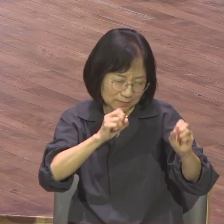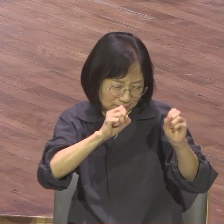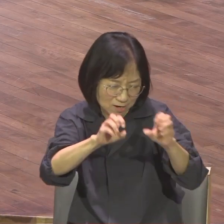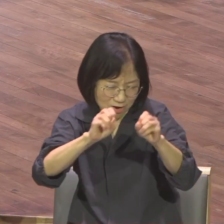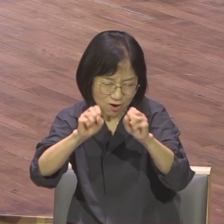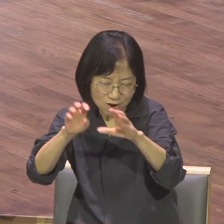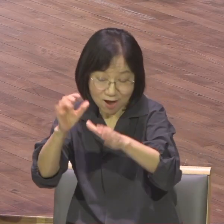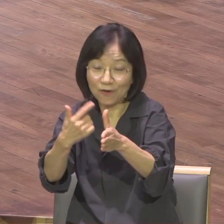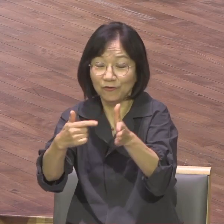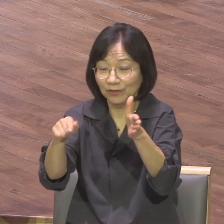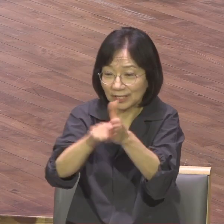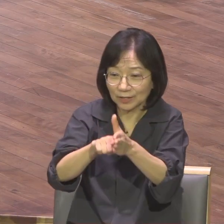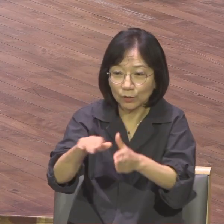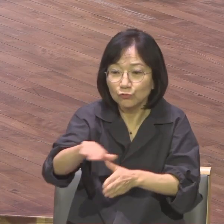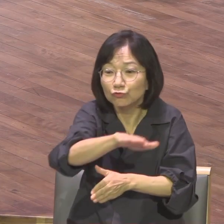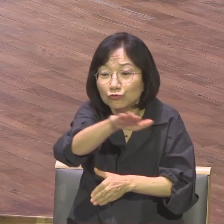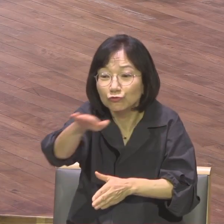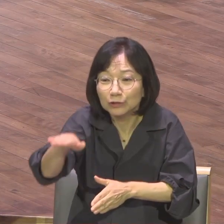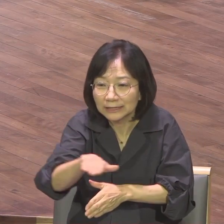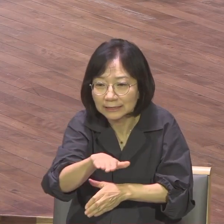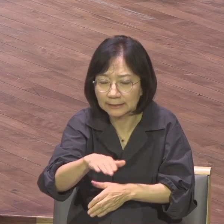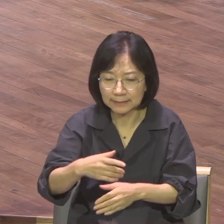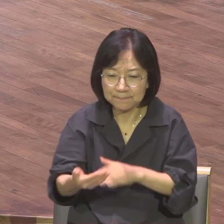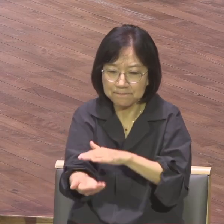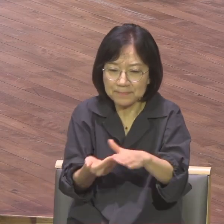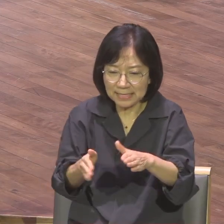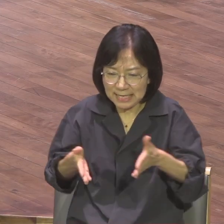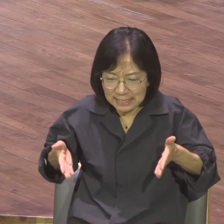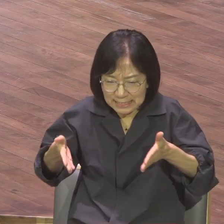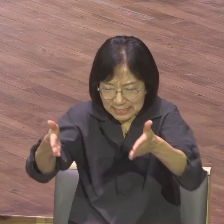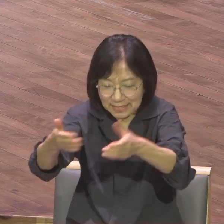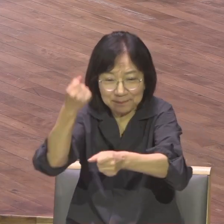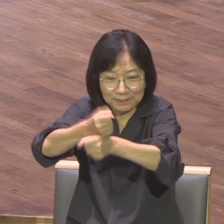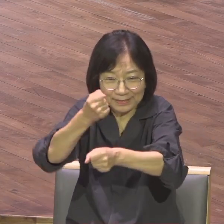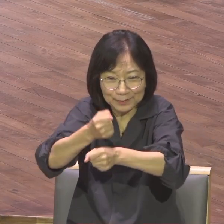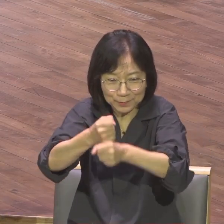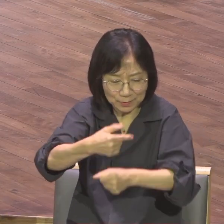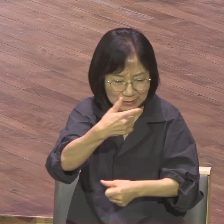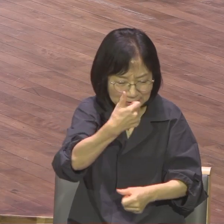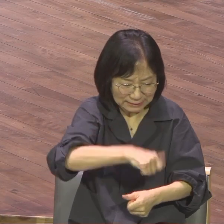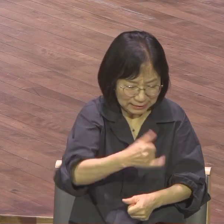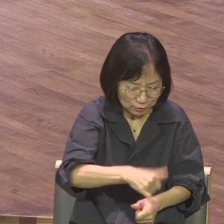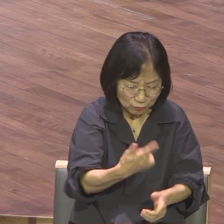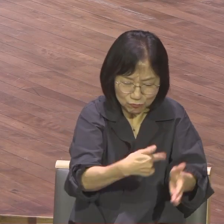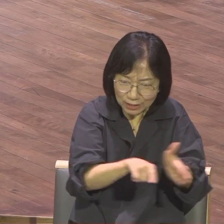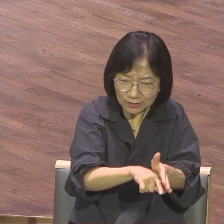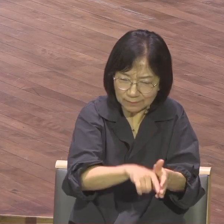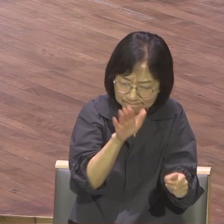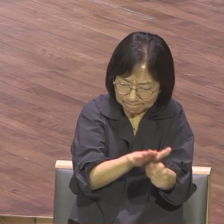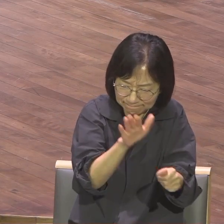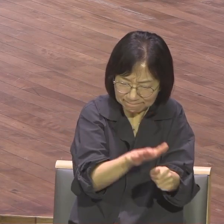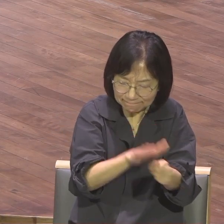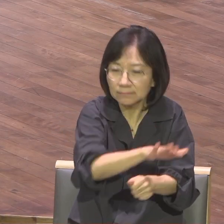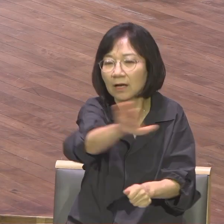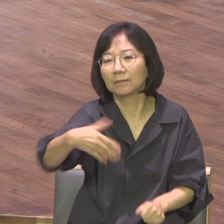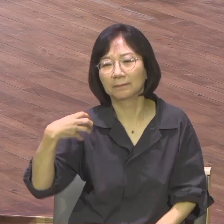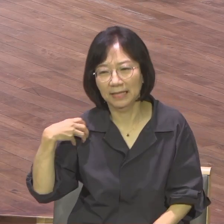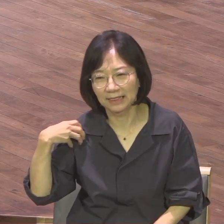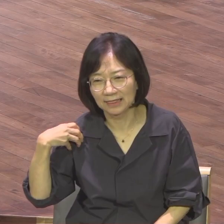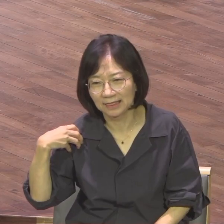복음의 대로를 수축하고 수많은 발판들을 세워야 되는 것입니다 바로